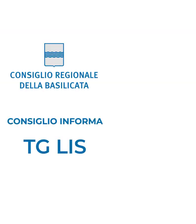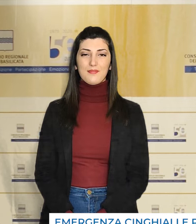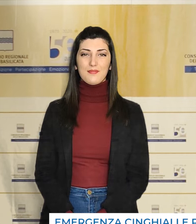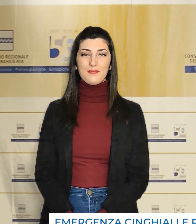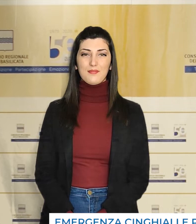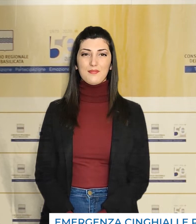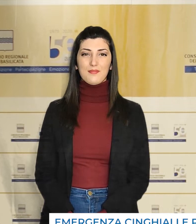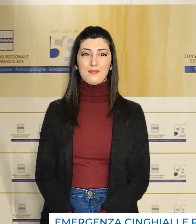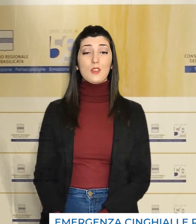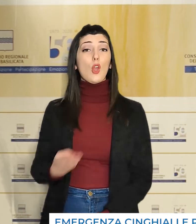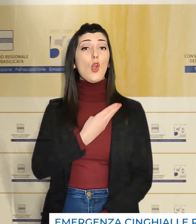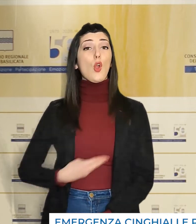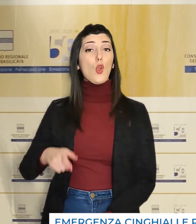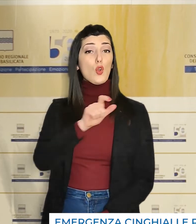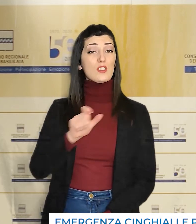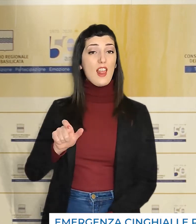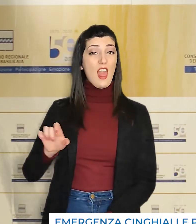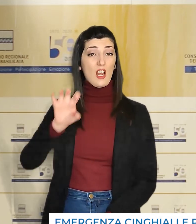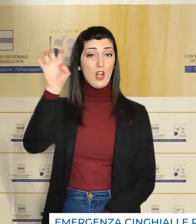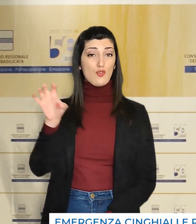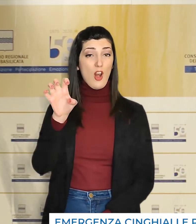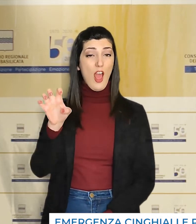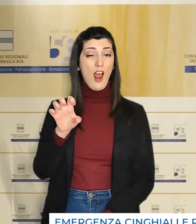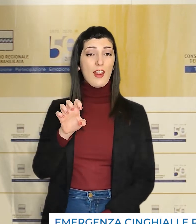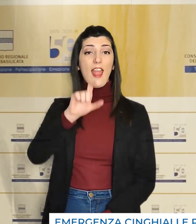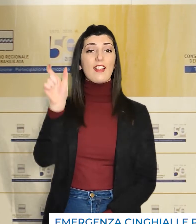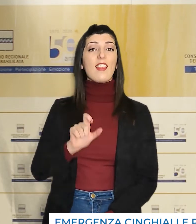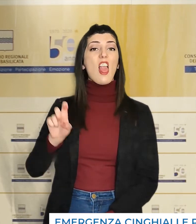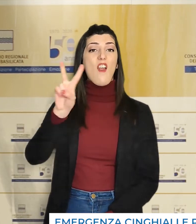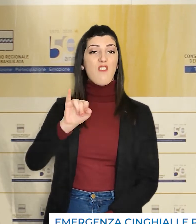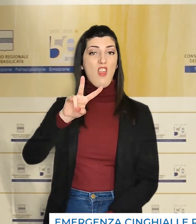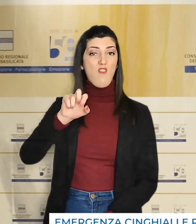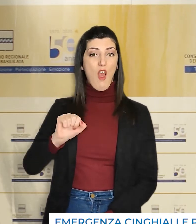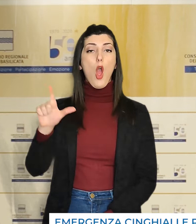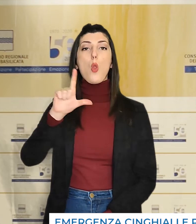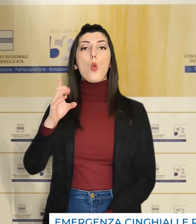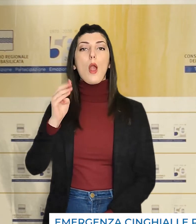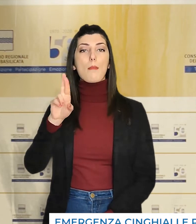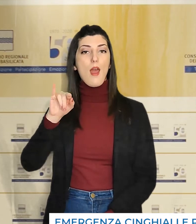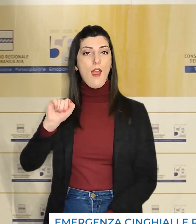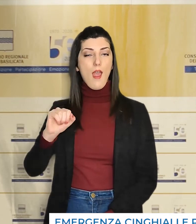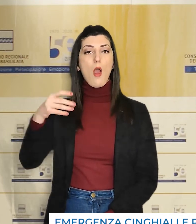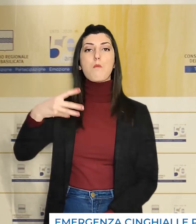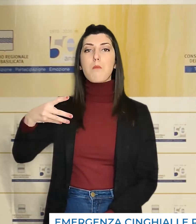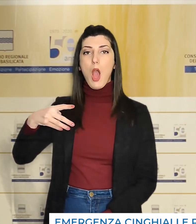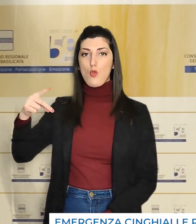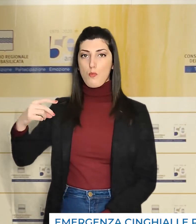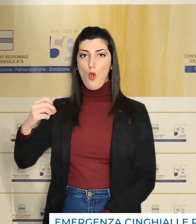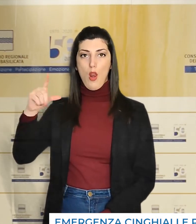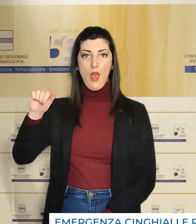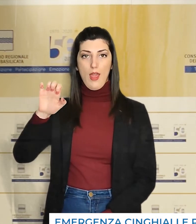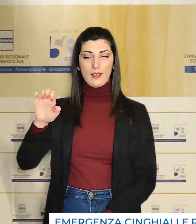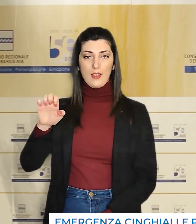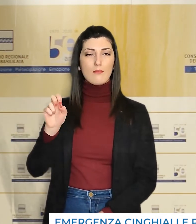I consiglieri regionali di Italia Viva, Luca Braia e Mario Polese, nell'annunciare la